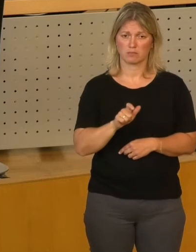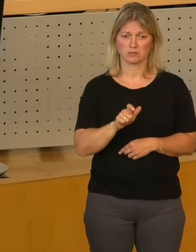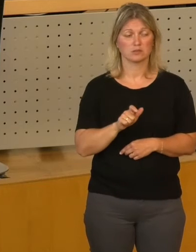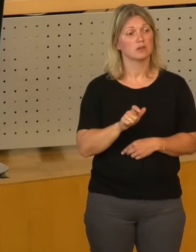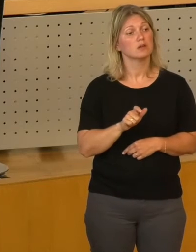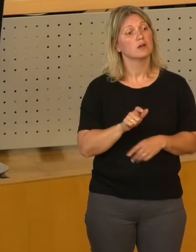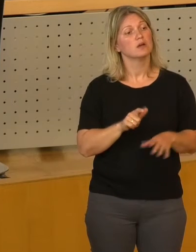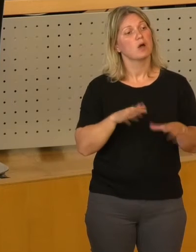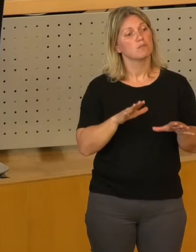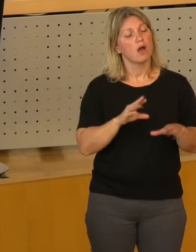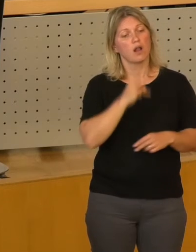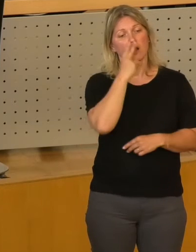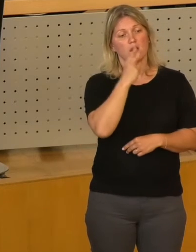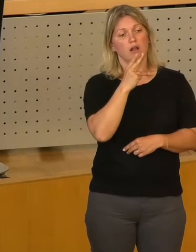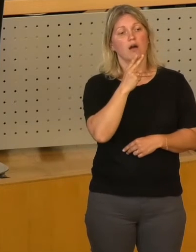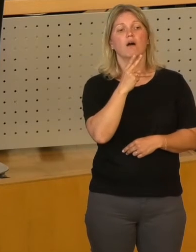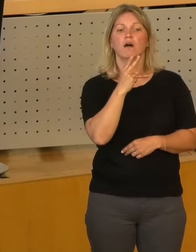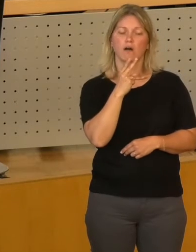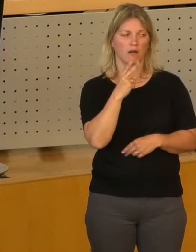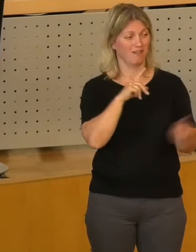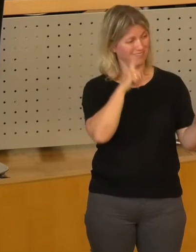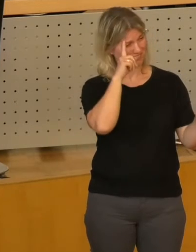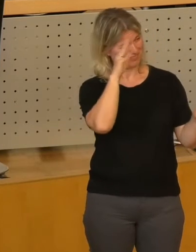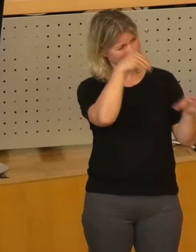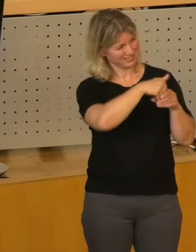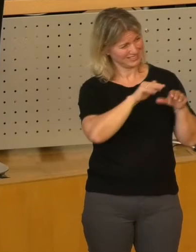erleben, in welchem Geist sie noch leben. Dankeschön.